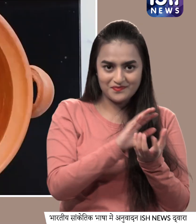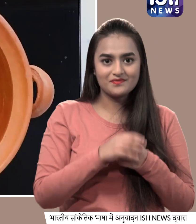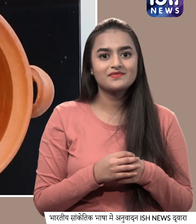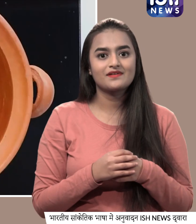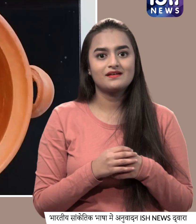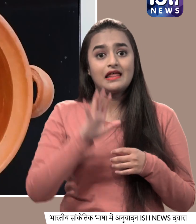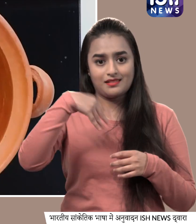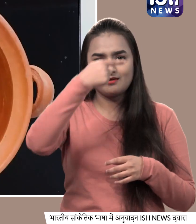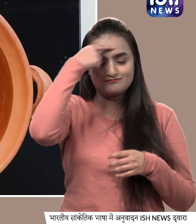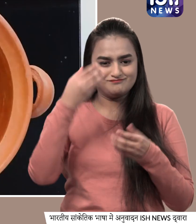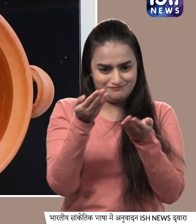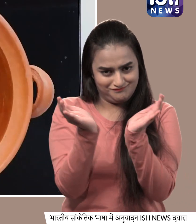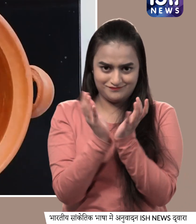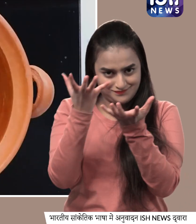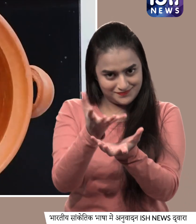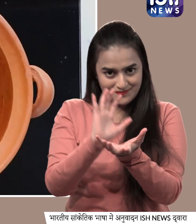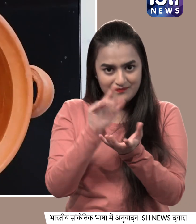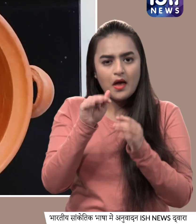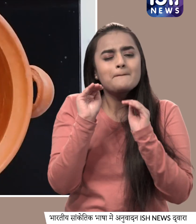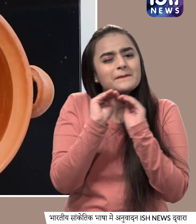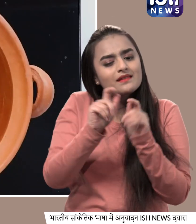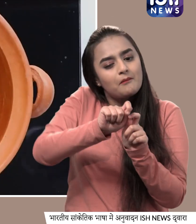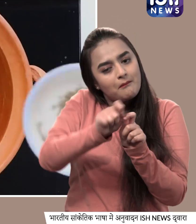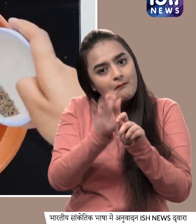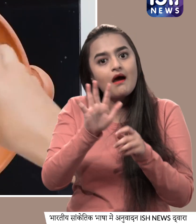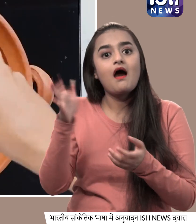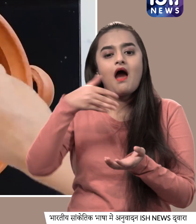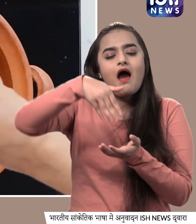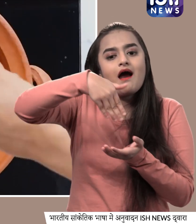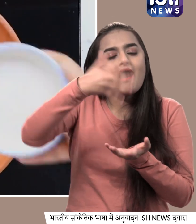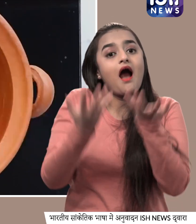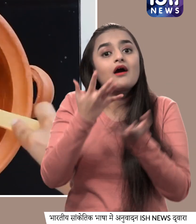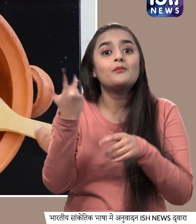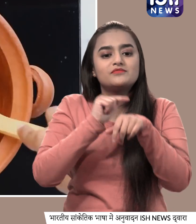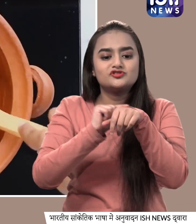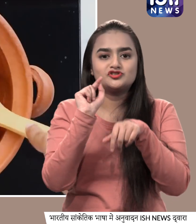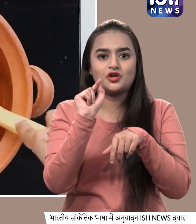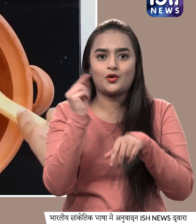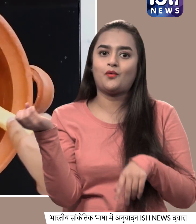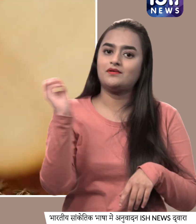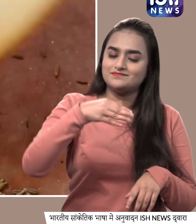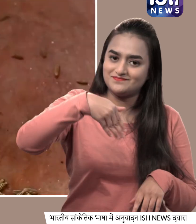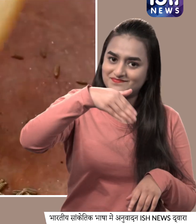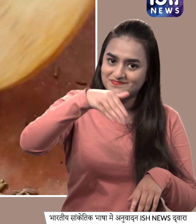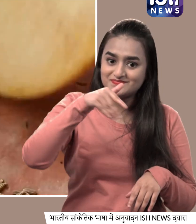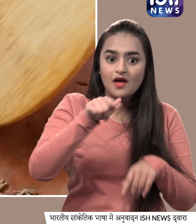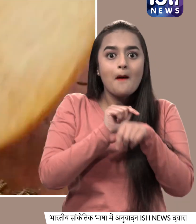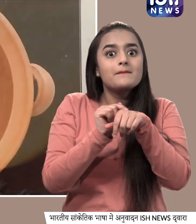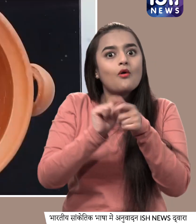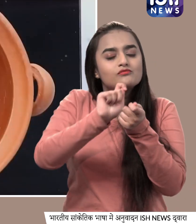एक और हांडी लीजे और उसको मीडियम आंच पर गलम कर ले, उसमें जीरा डाले और रोस्ट कर लीजे, जब तक वो ब्राउन हो जाए,